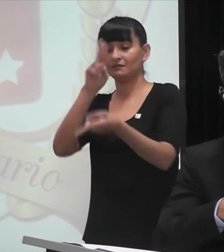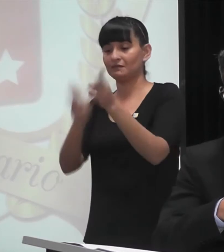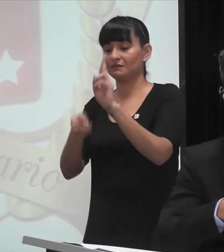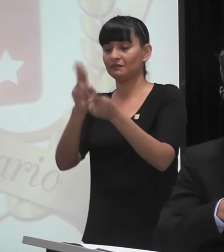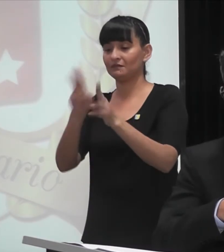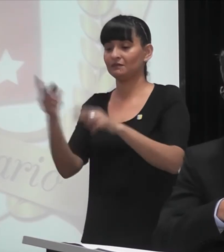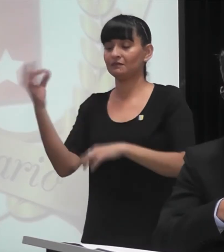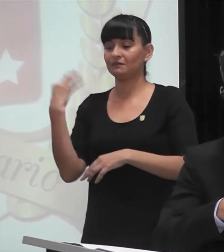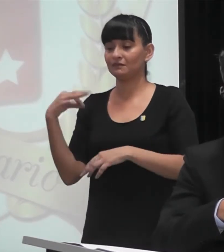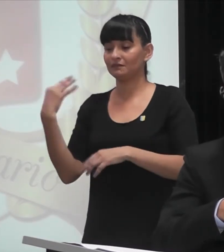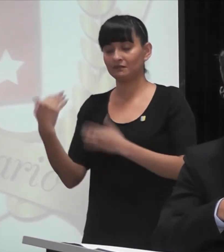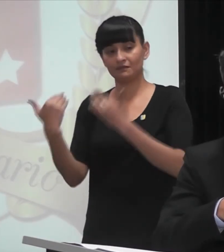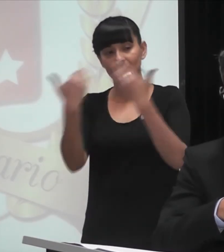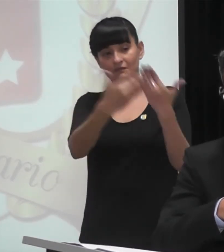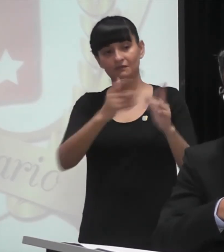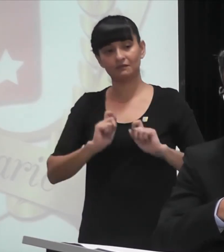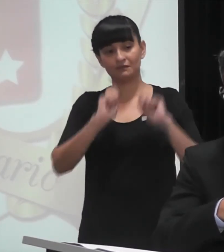otorgó el consulet.